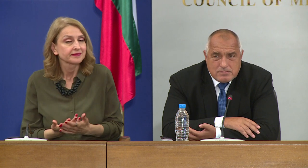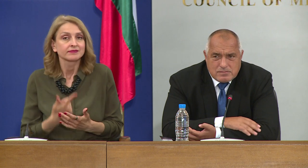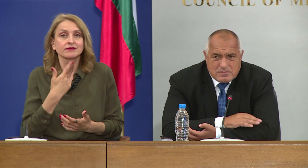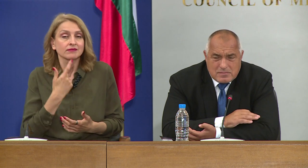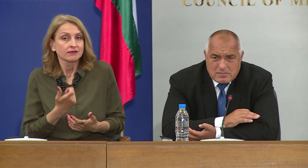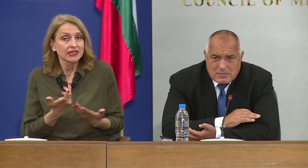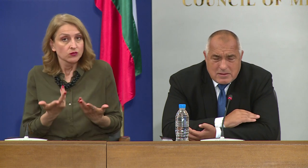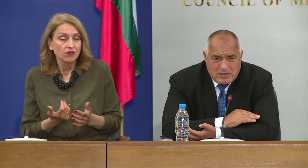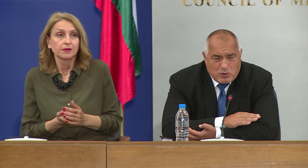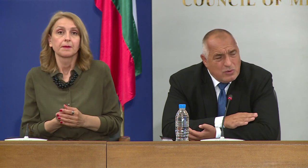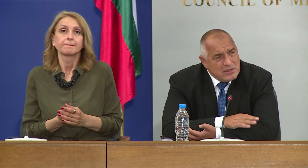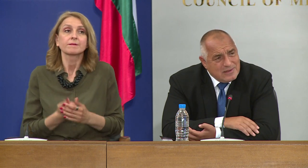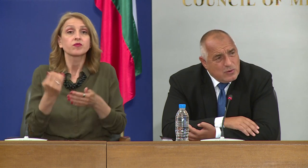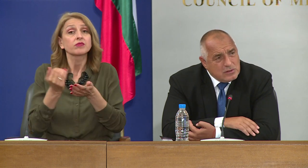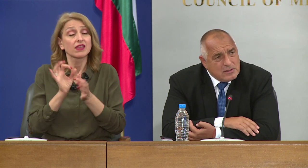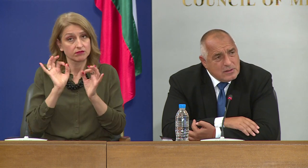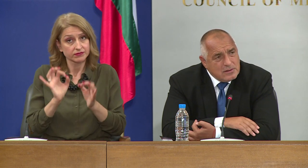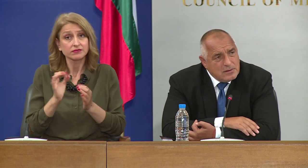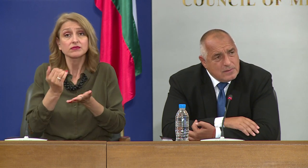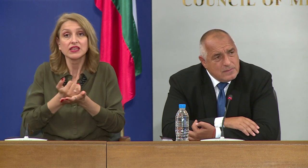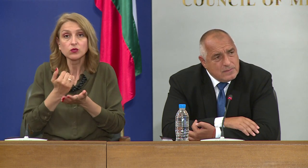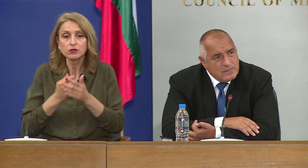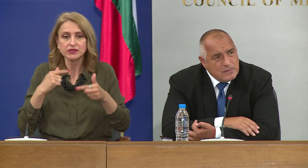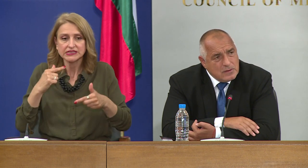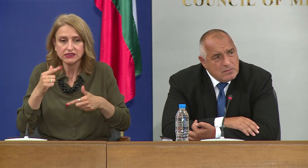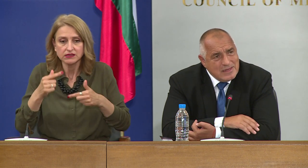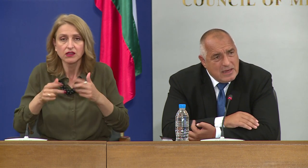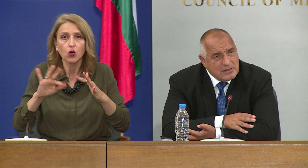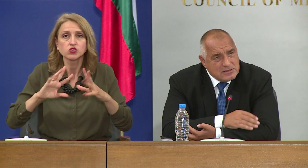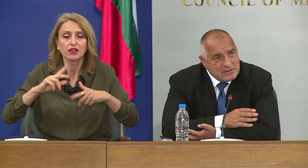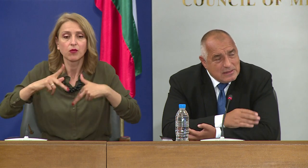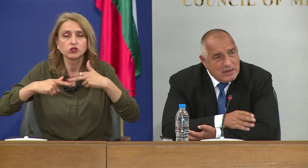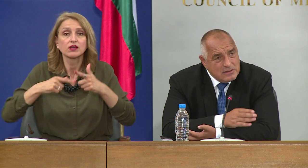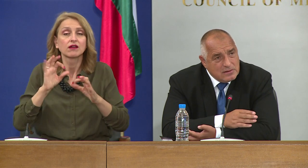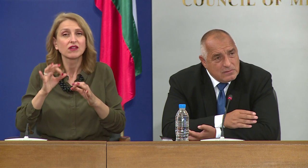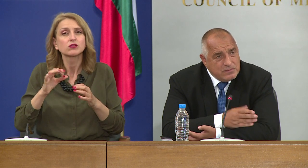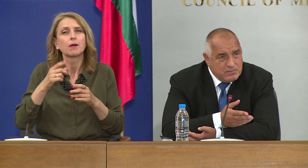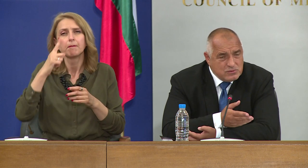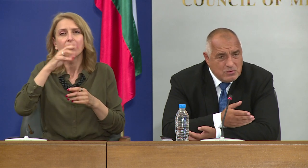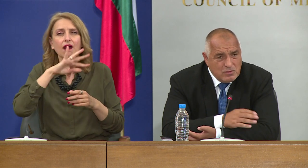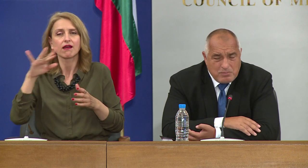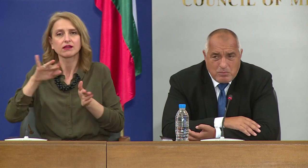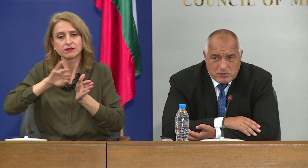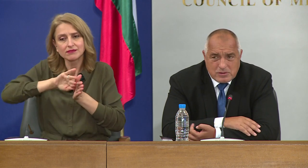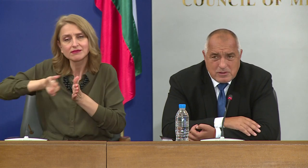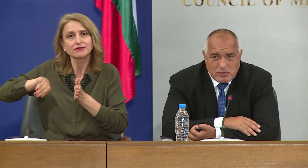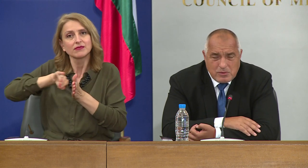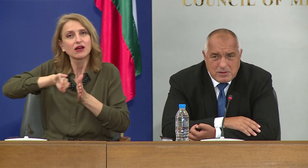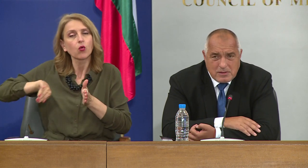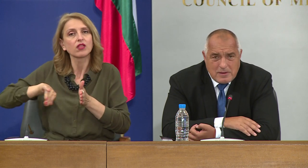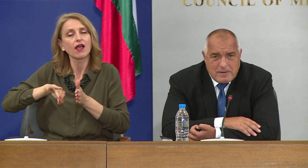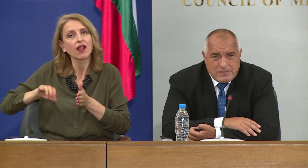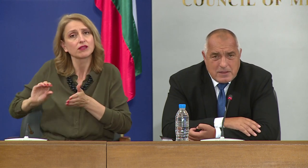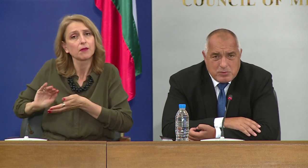економиките не могат да тръгнат. Милиарди се заделят в особено по-мощните